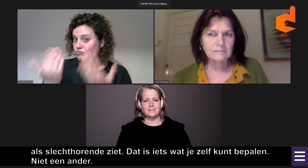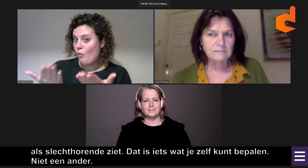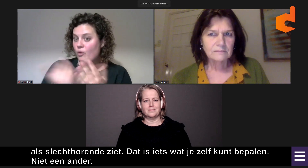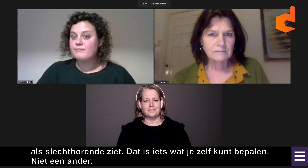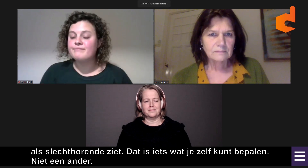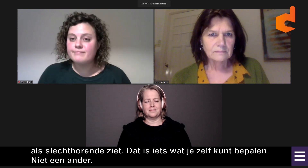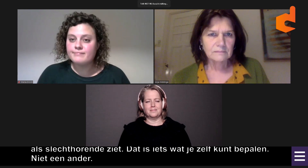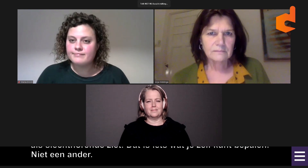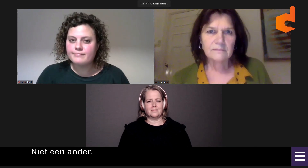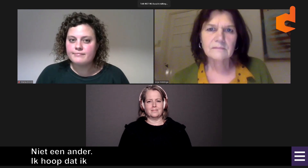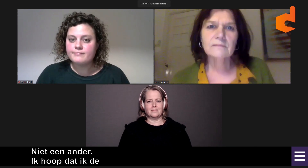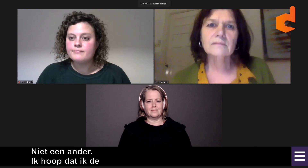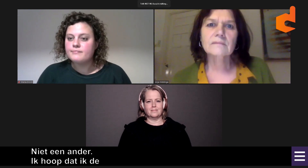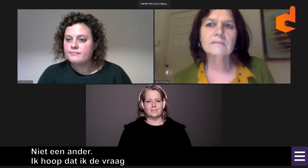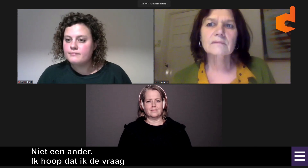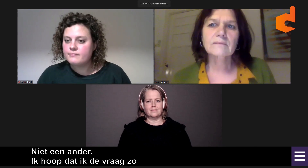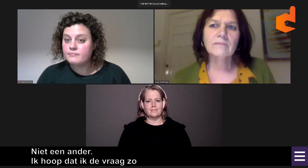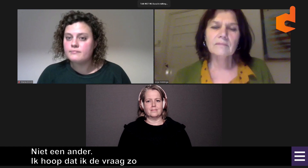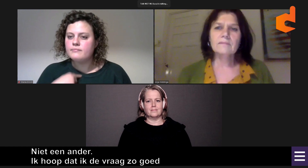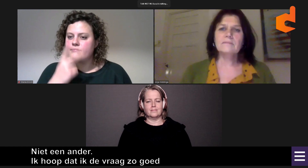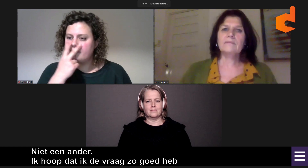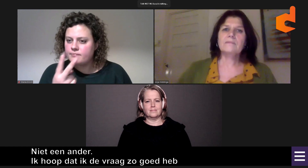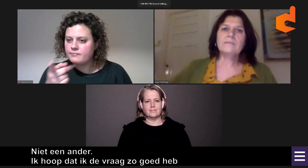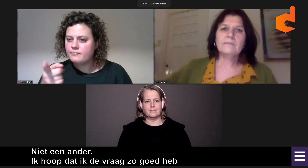Ik hoop dat ik de vraag zo goed heb beantwoord voor je.